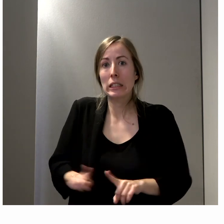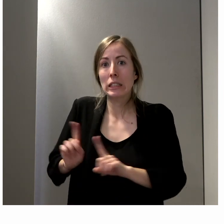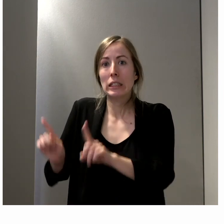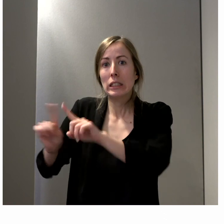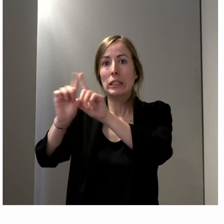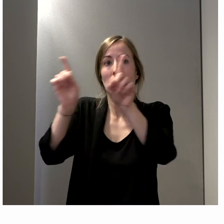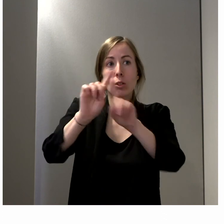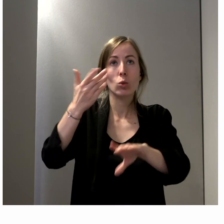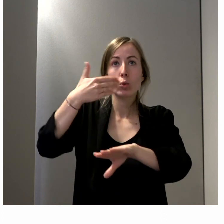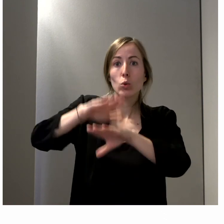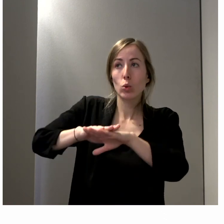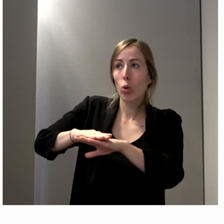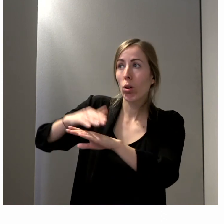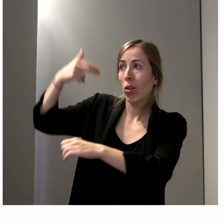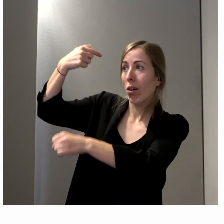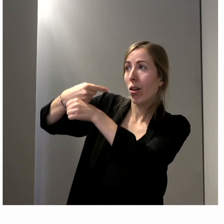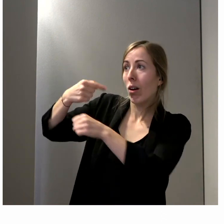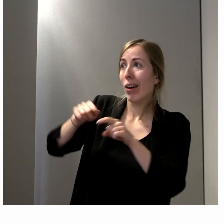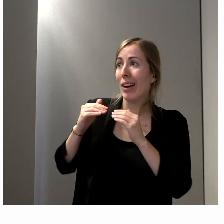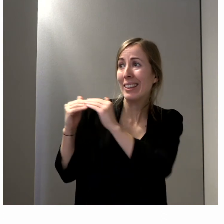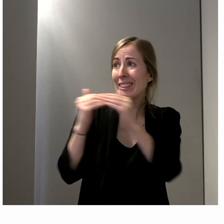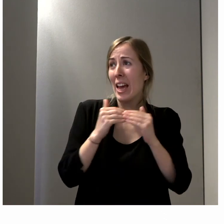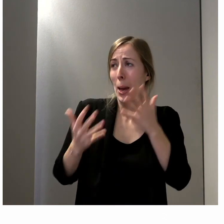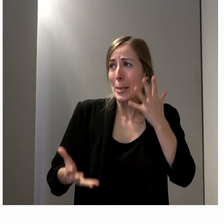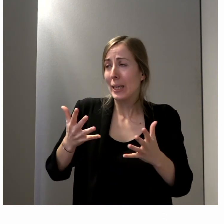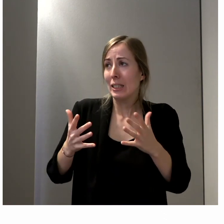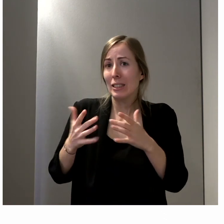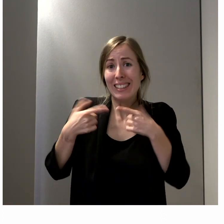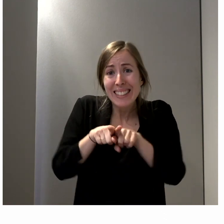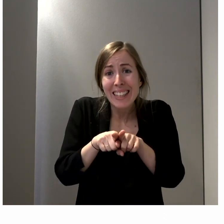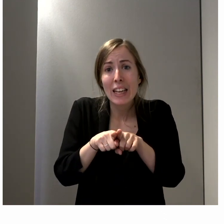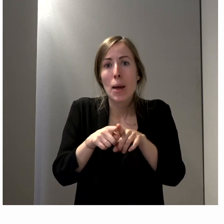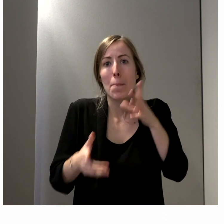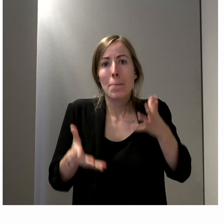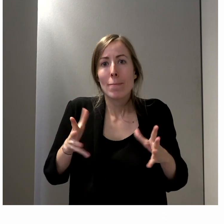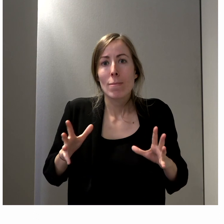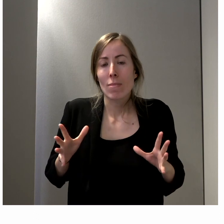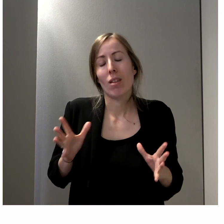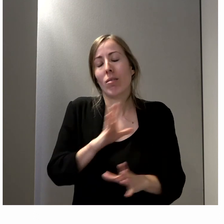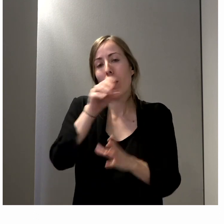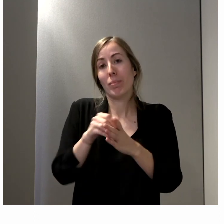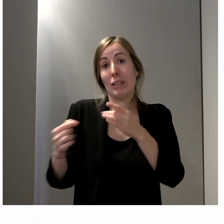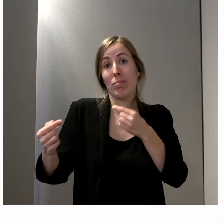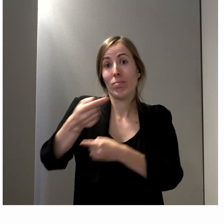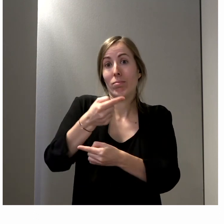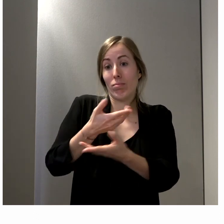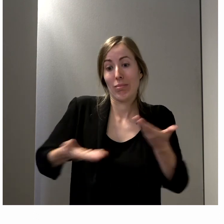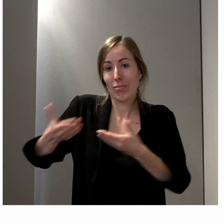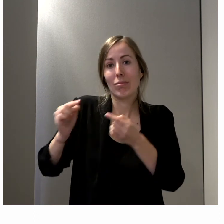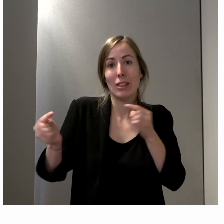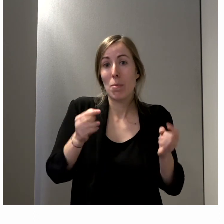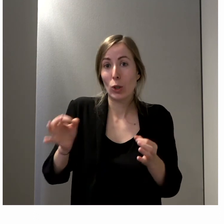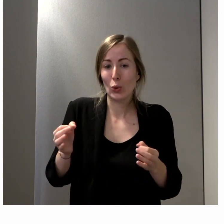voudrait qu'il y ait une équité pour tous. Alors, dans ce cas-là, ça fait partie du débat, notre commission